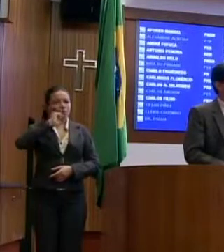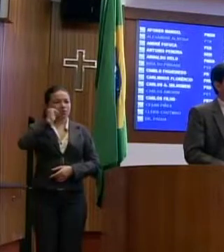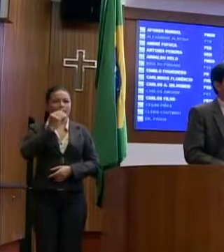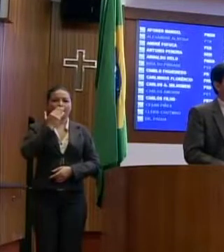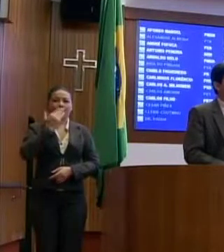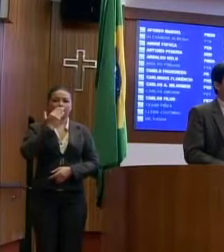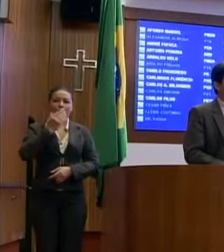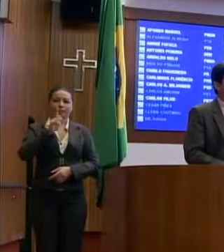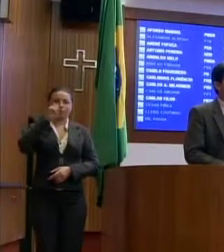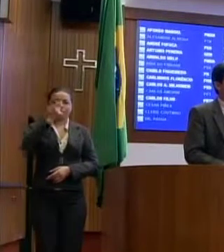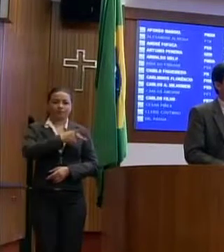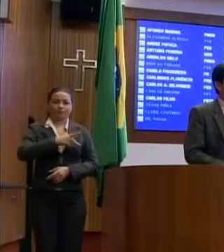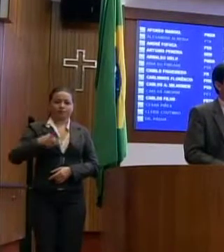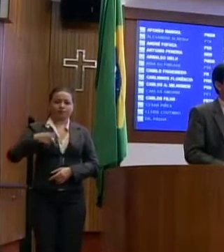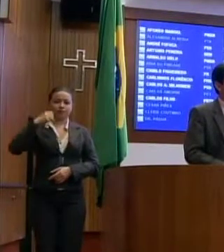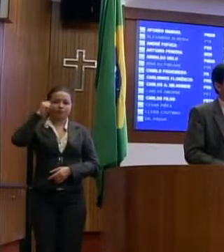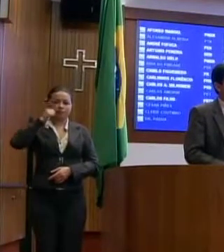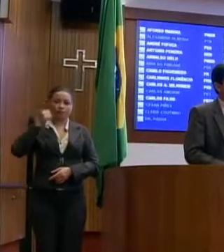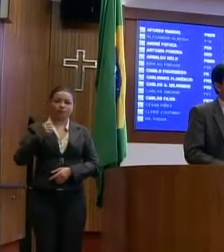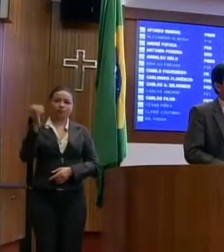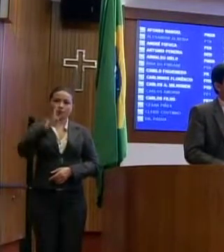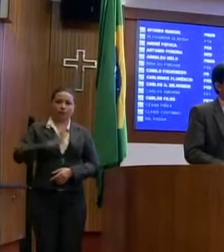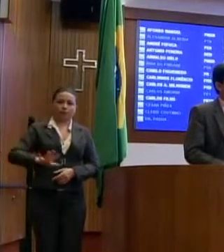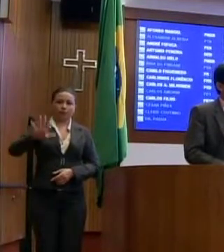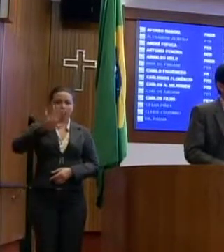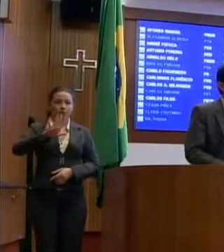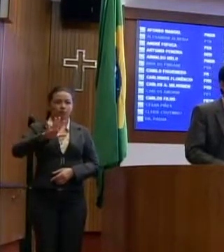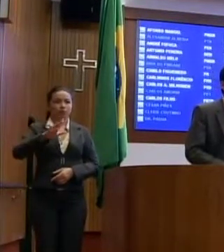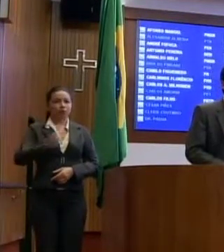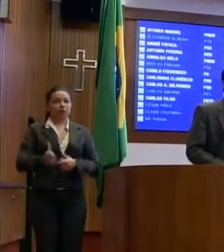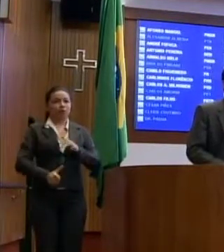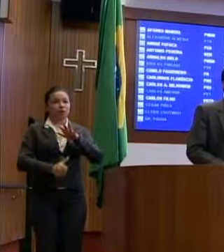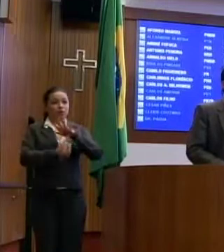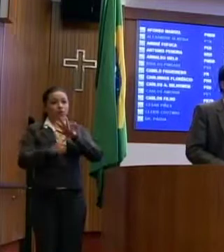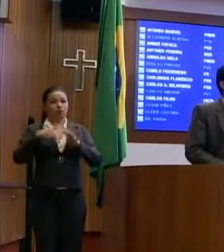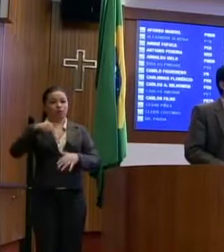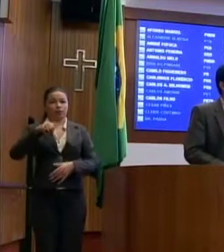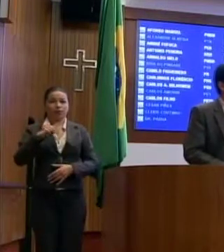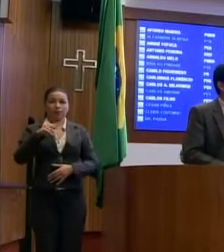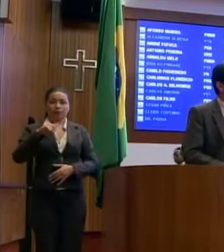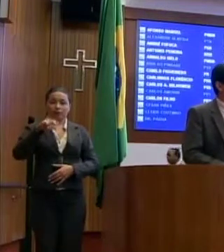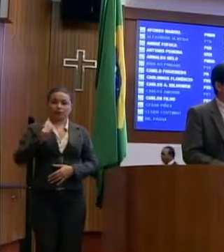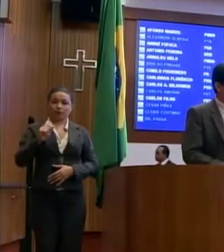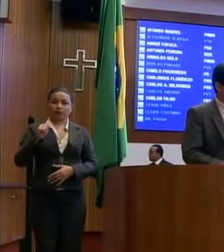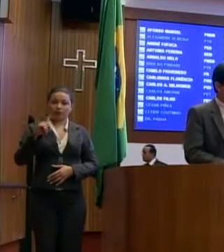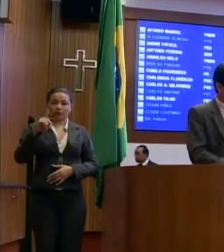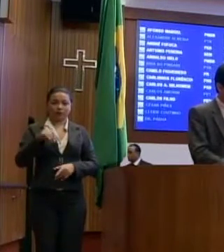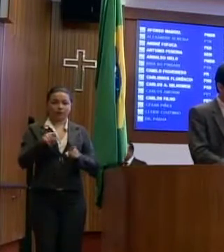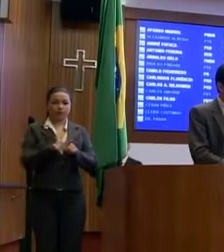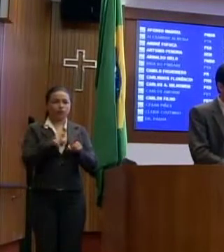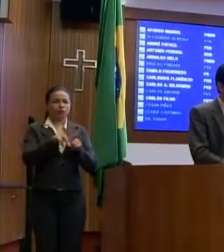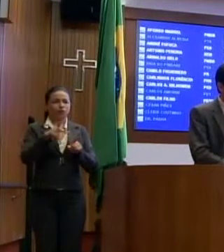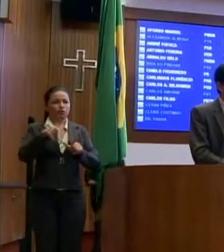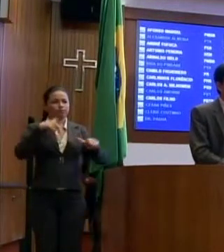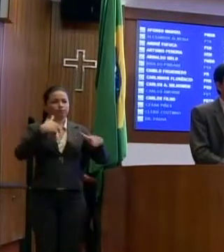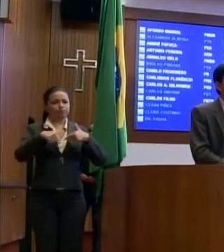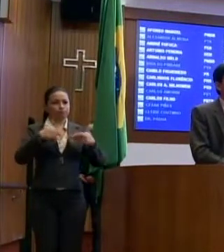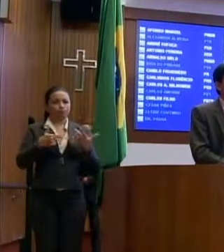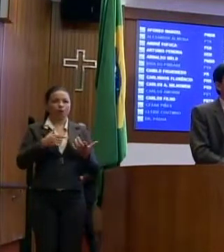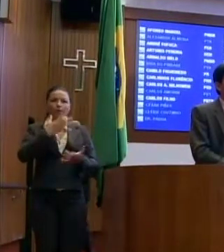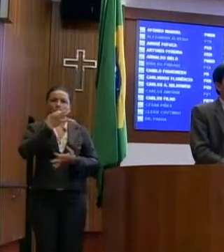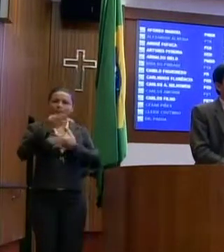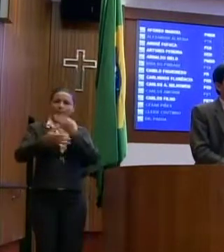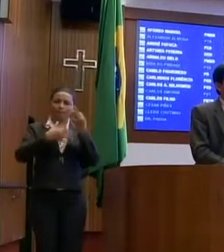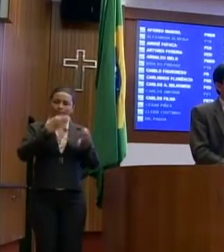Sarney, ex-presidente do Senado e do país. Ao reitor natalino Salgado, rendo meus cumprimentos pelo excelente trabalho e pela